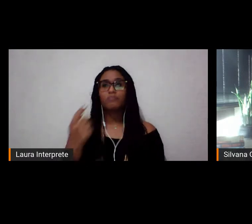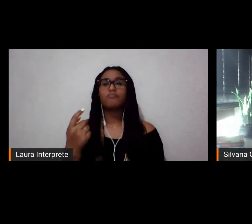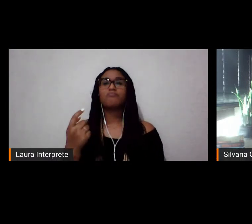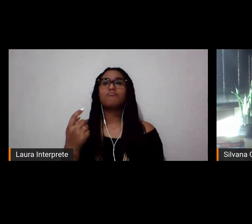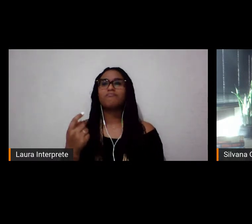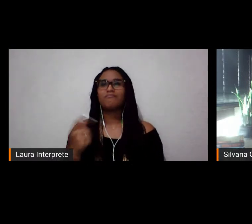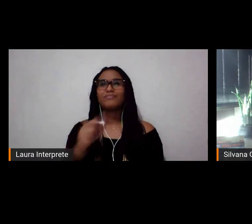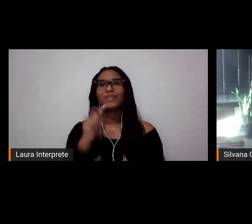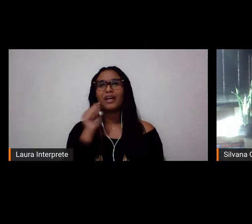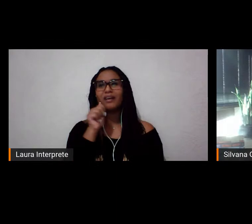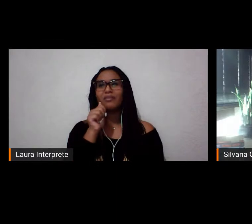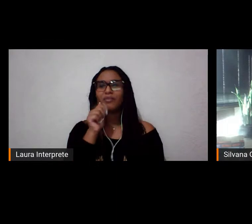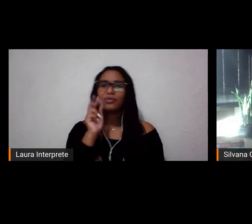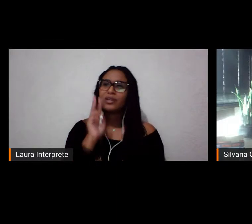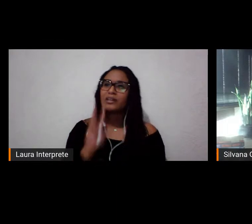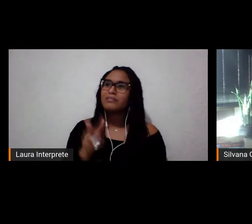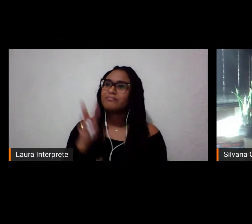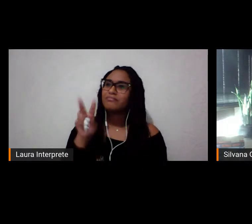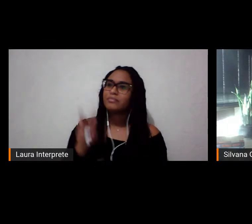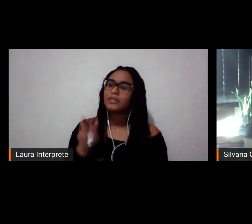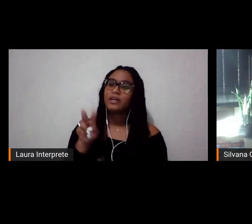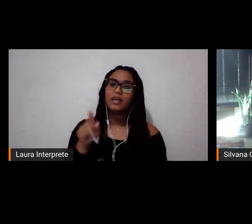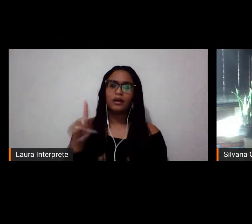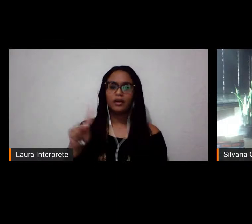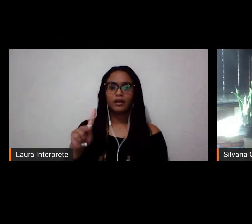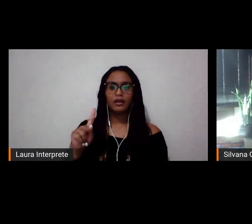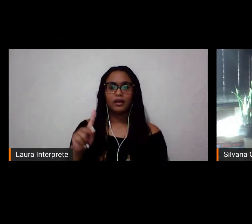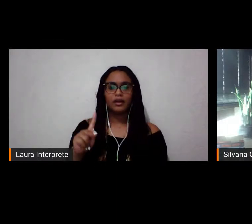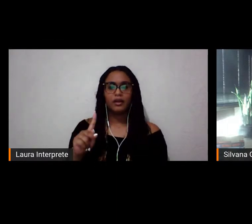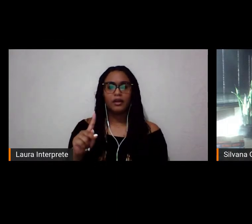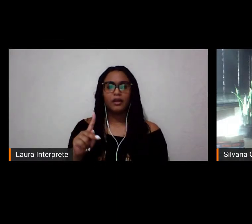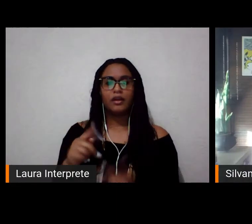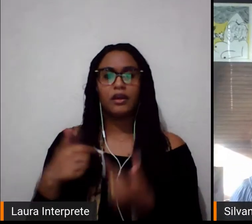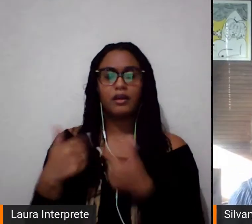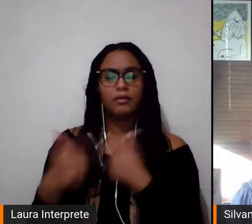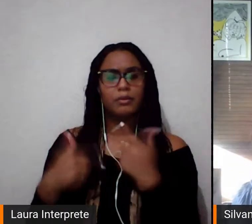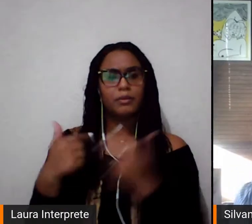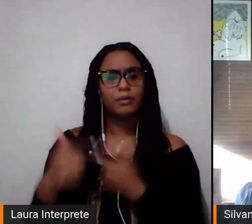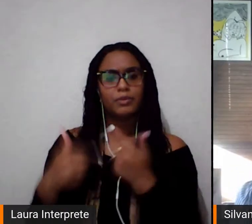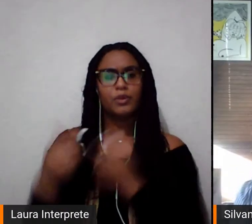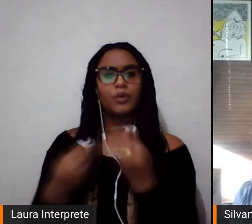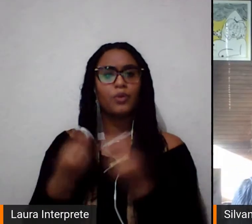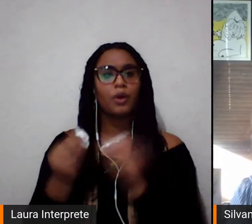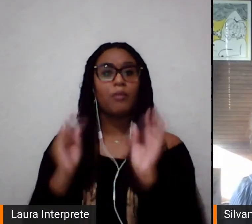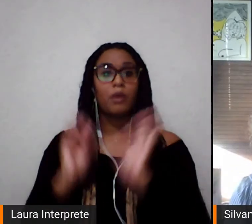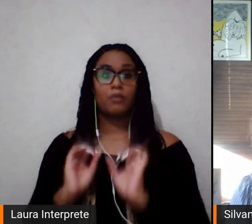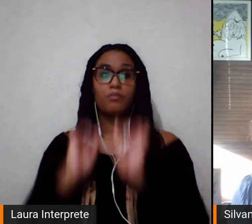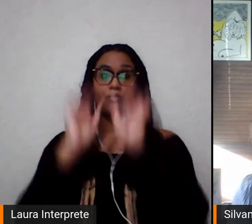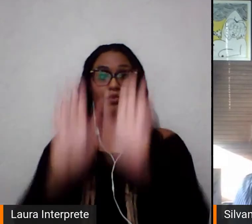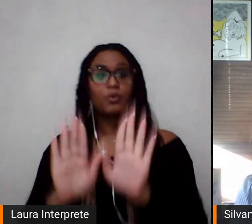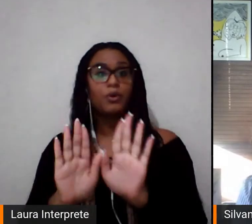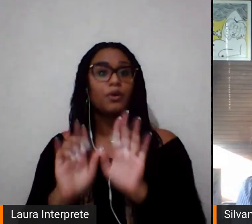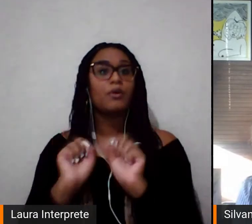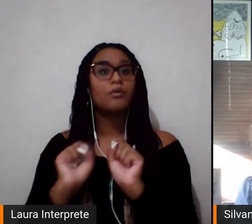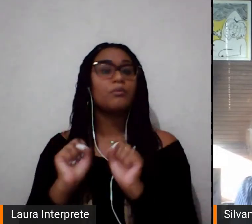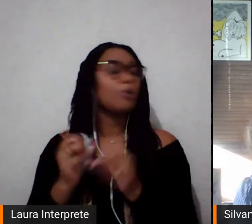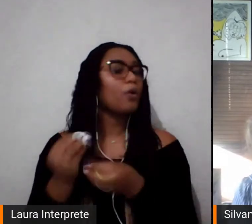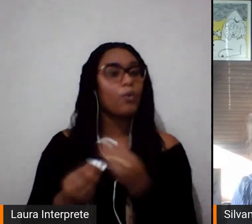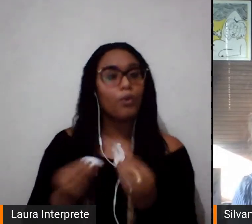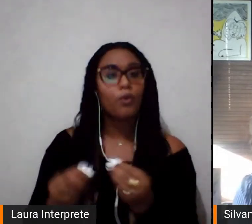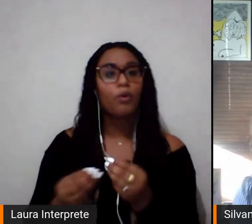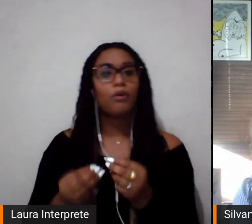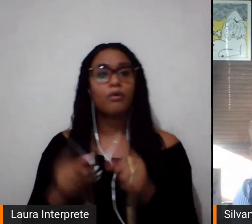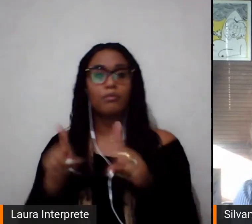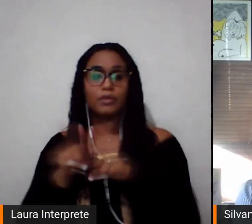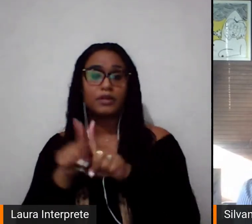para a temática das mulheres no esporte, cruzando essa discussão com as questões de gênero e com as questões de sexualidade,